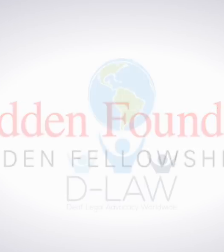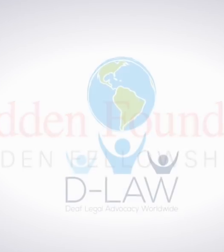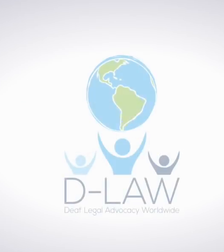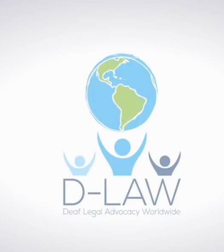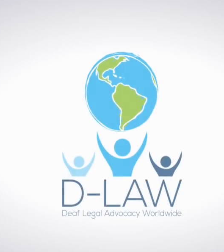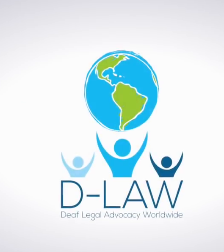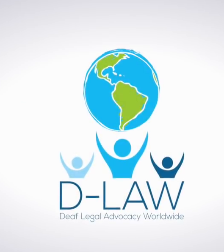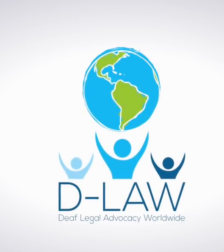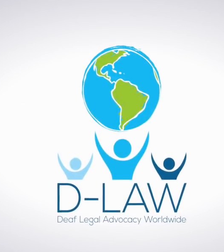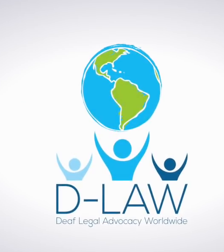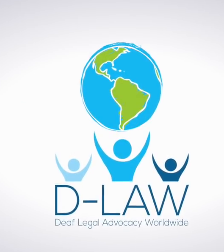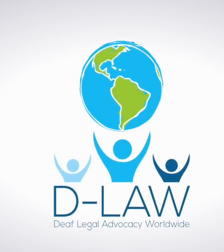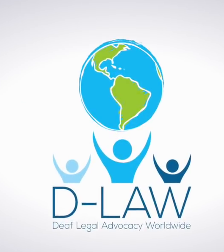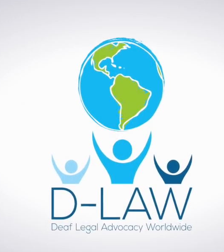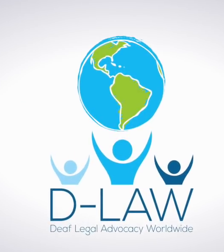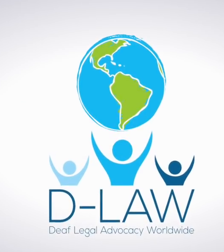Deaf Legal Advocacy Worldwide